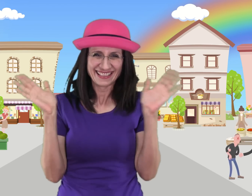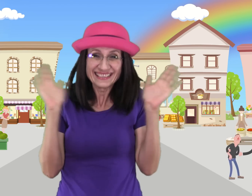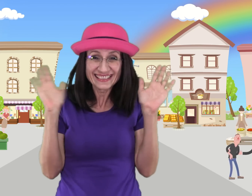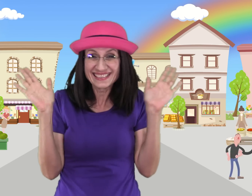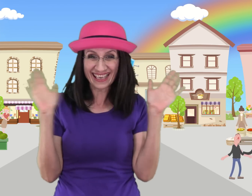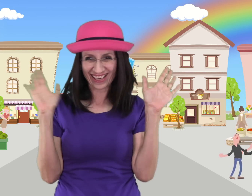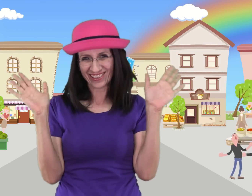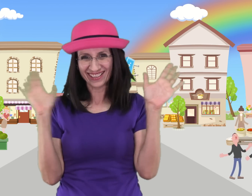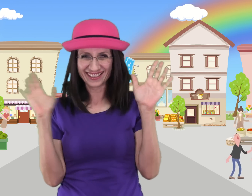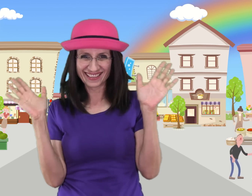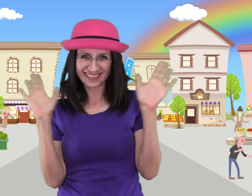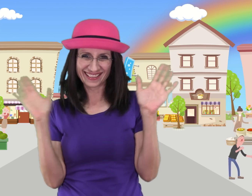Ćao!